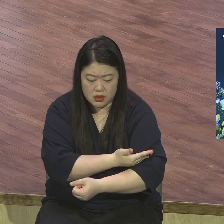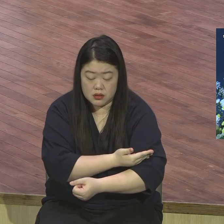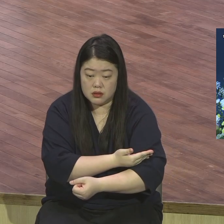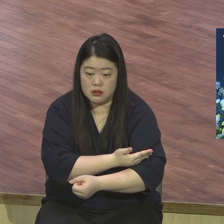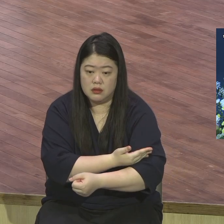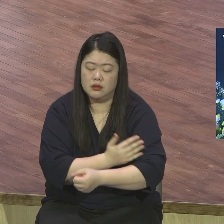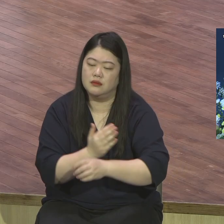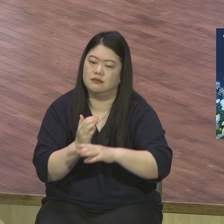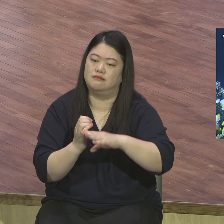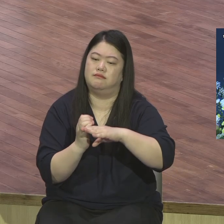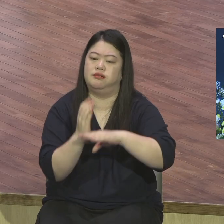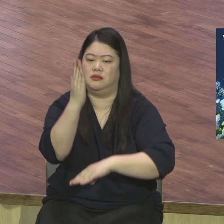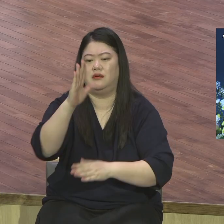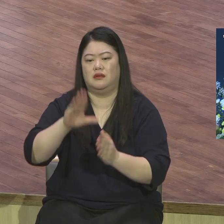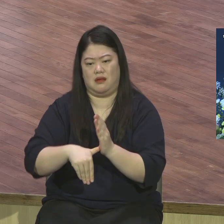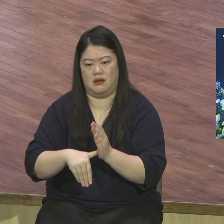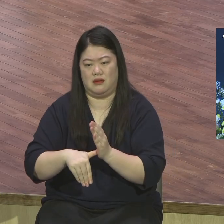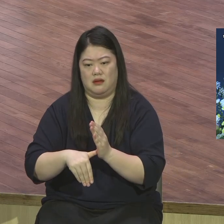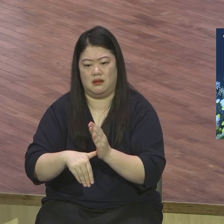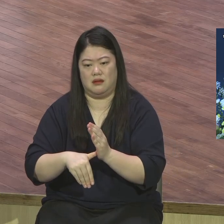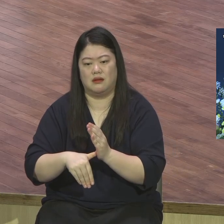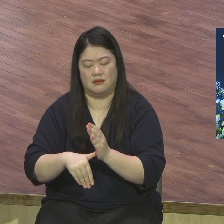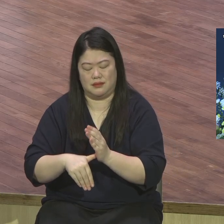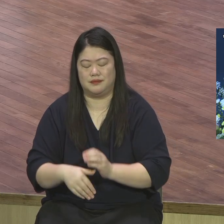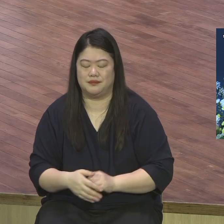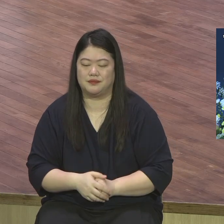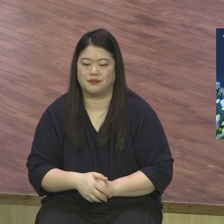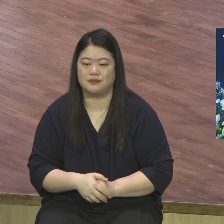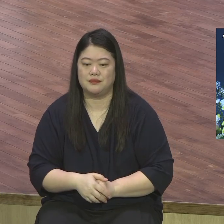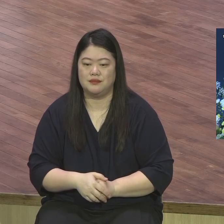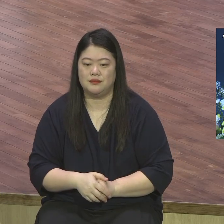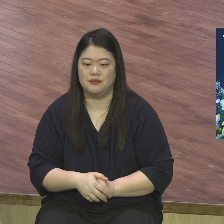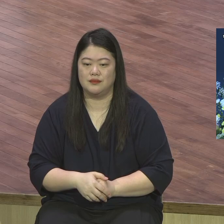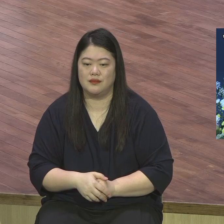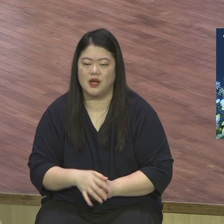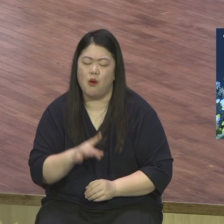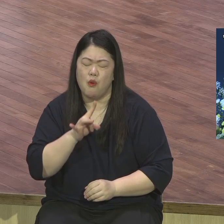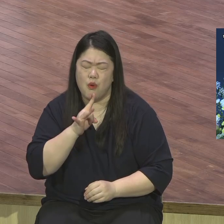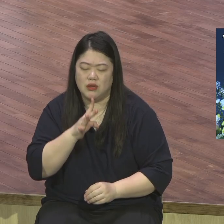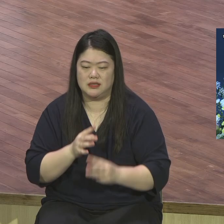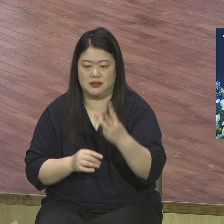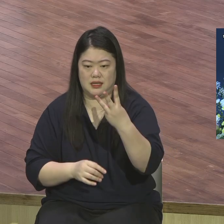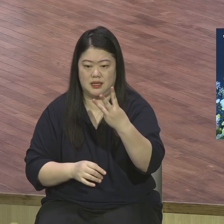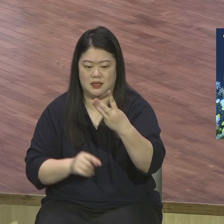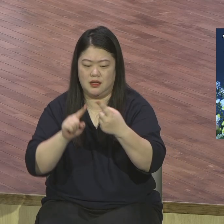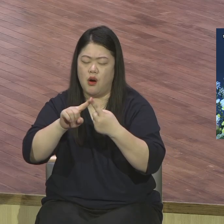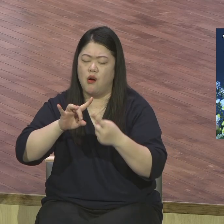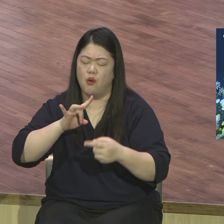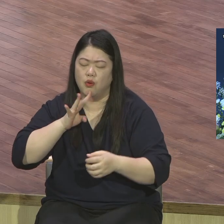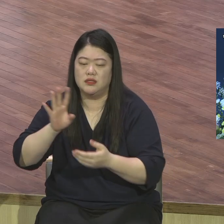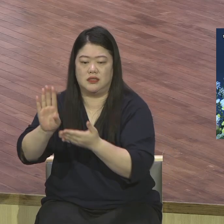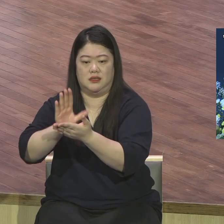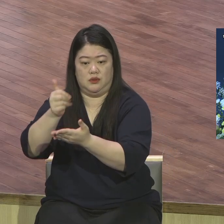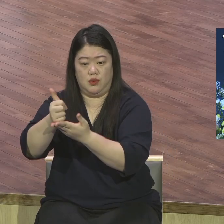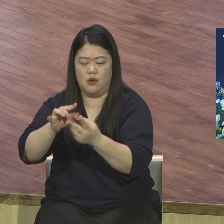그래서 우리가 사무식을 강조하지요 오직 그리스도 오직 하나의 나라 오직 성령추만